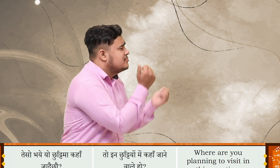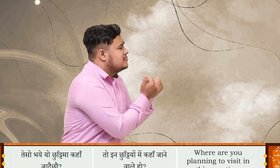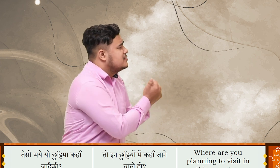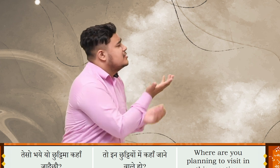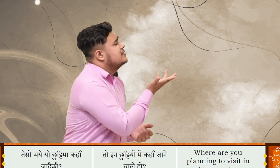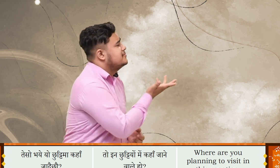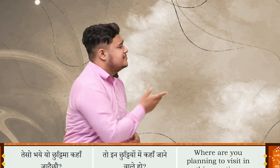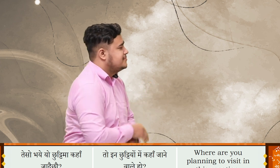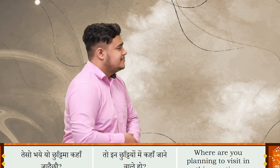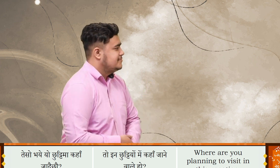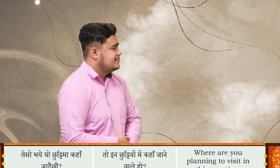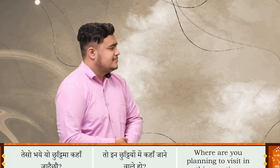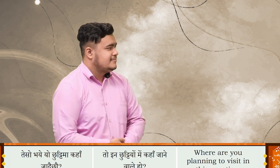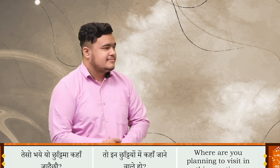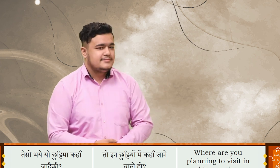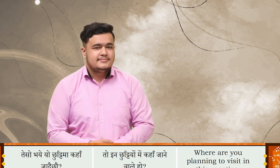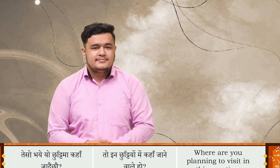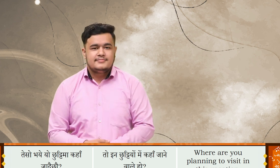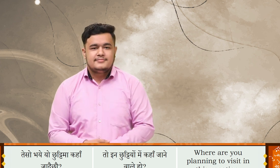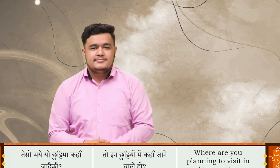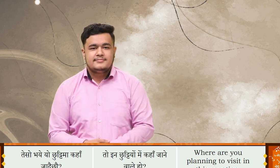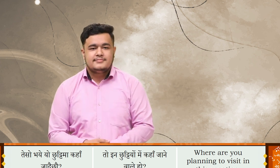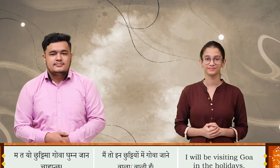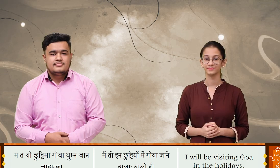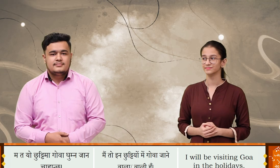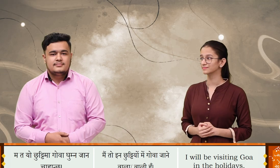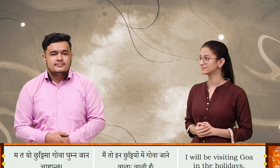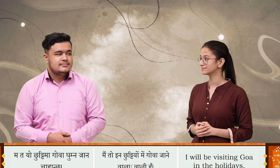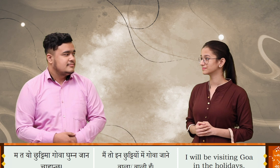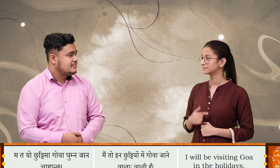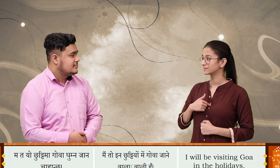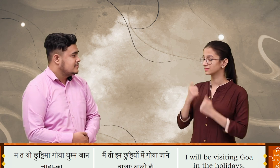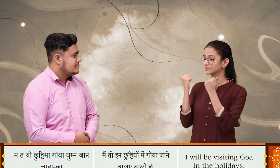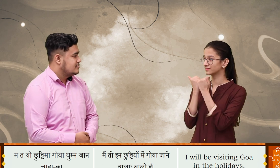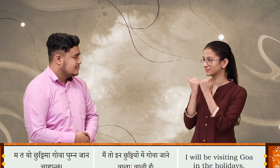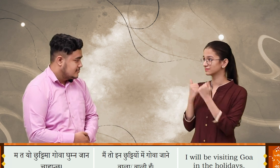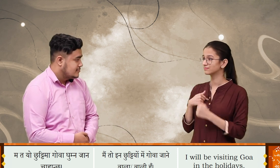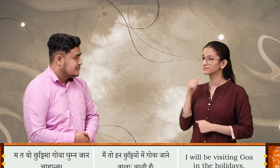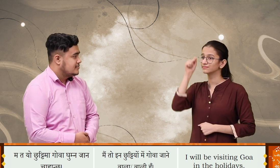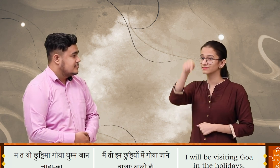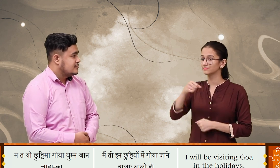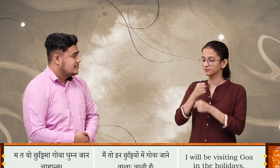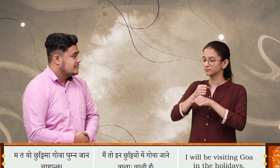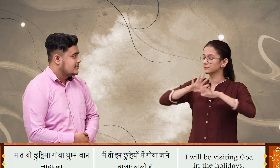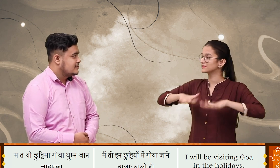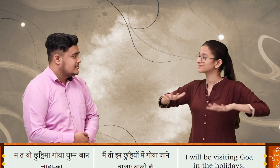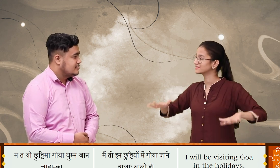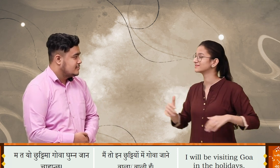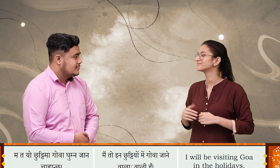छुट्टी मा गोवा घुम्न जान्चु